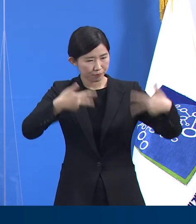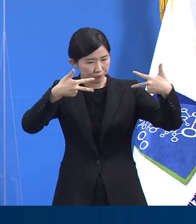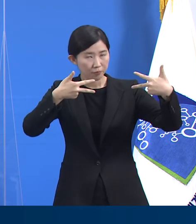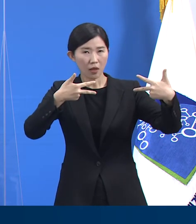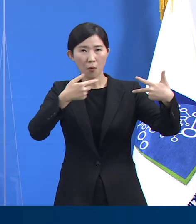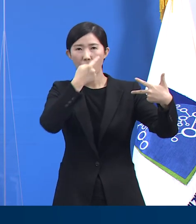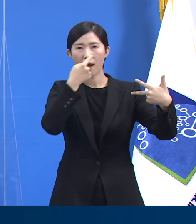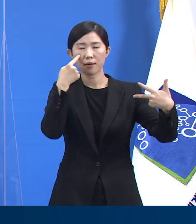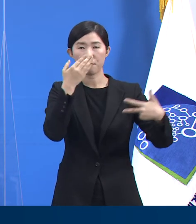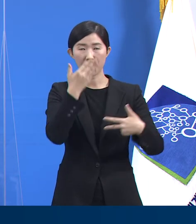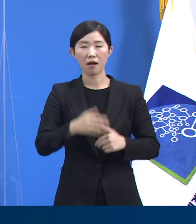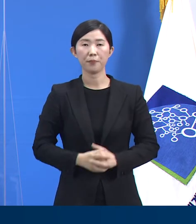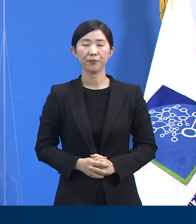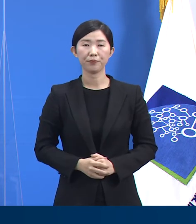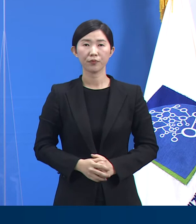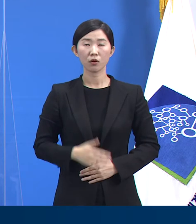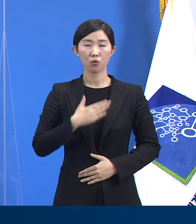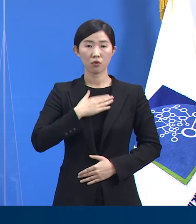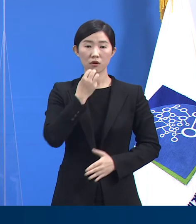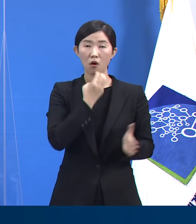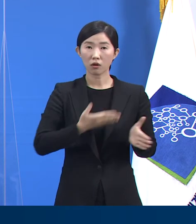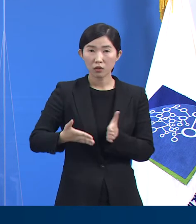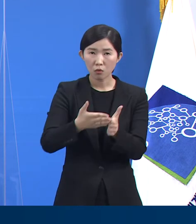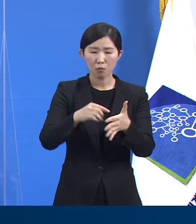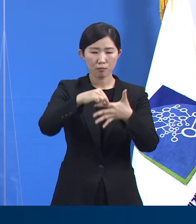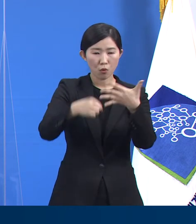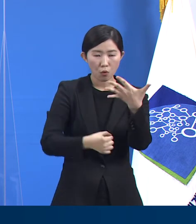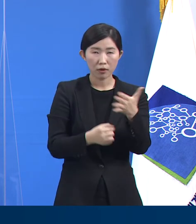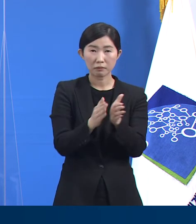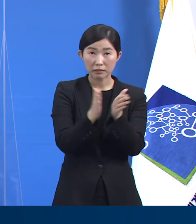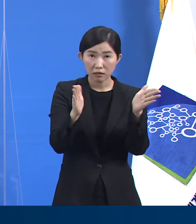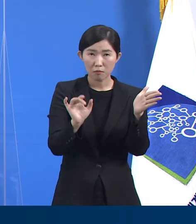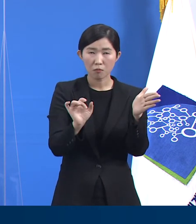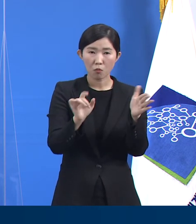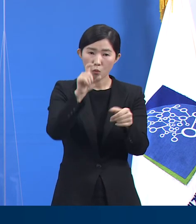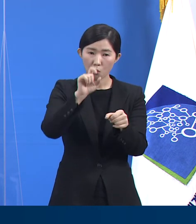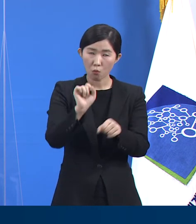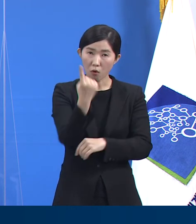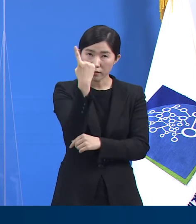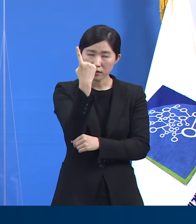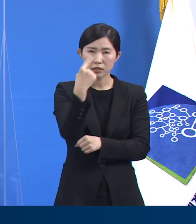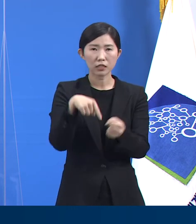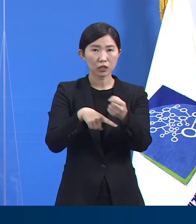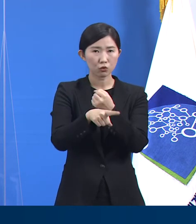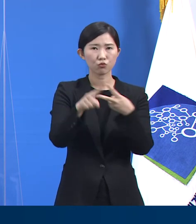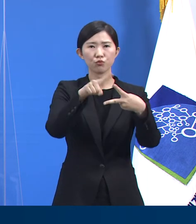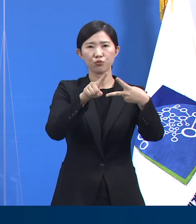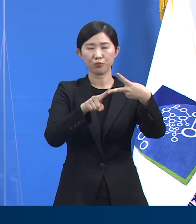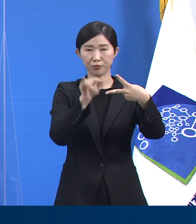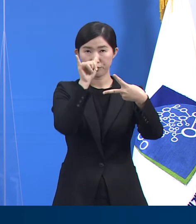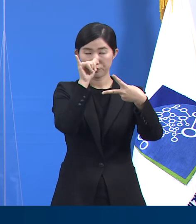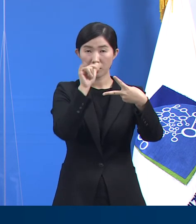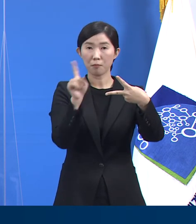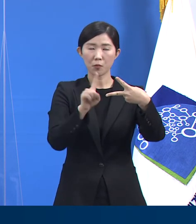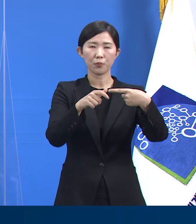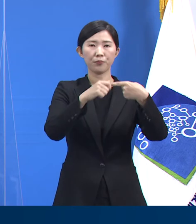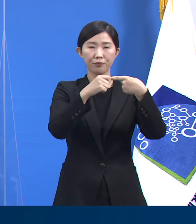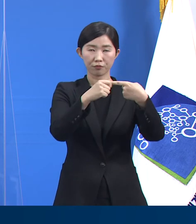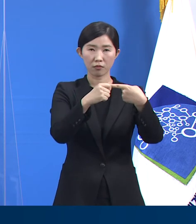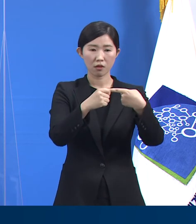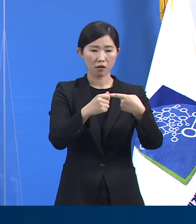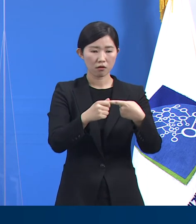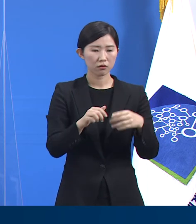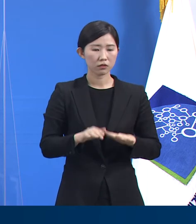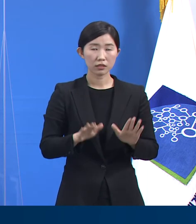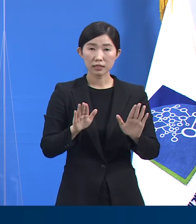도가 프로그램을 시작한 데는 두 가지 이유가 있습니다. 우선 현장에서 자가치료를 필요로 하는